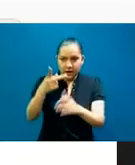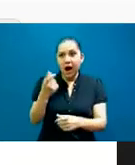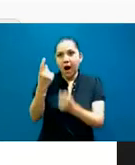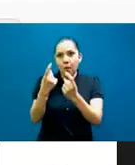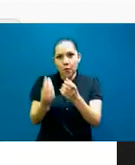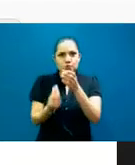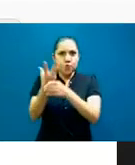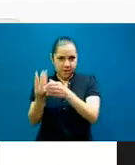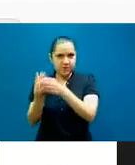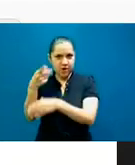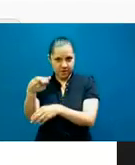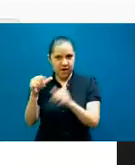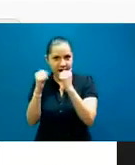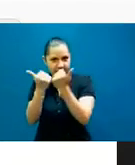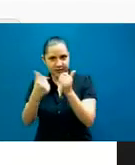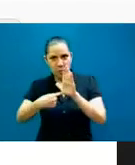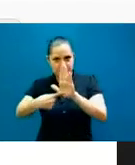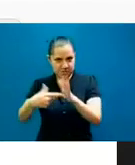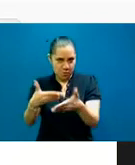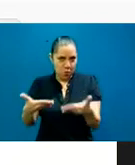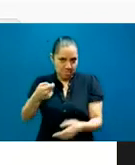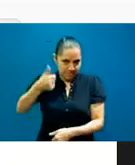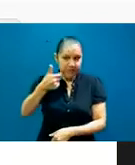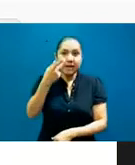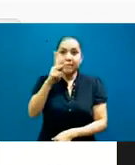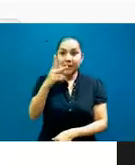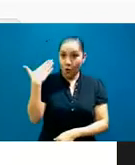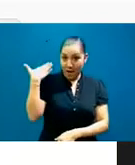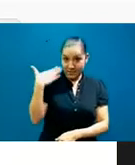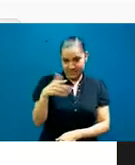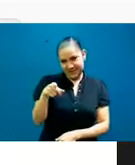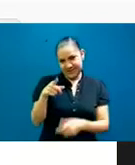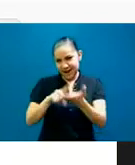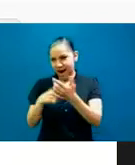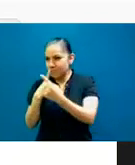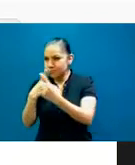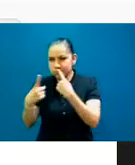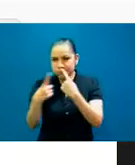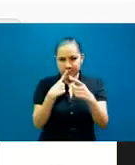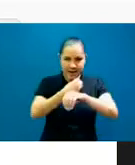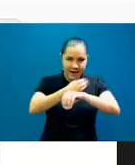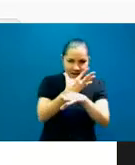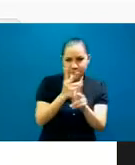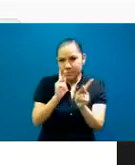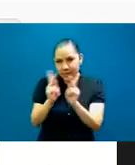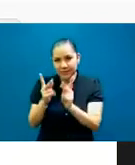que a raíz de ese café, Florecita, surgieron cosas tan interesantes, que eso es lo que yo te quiero comentar.